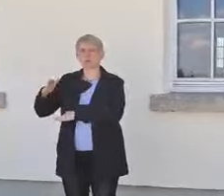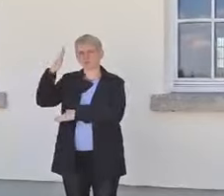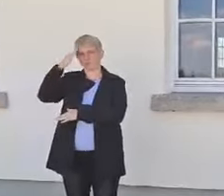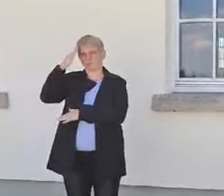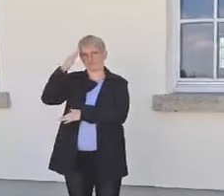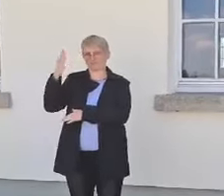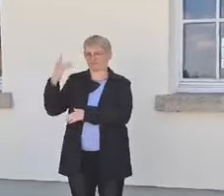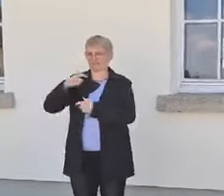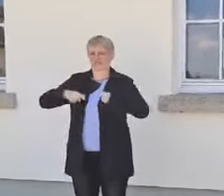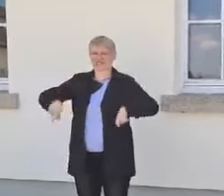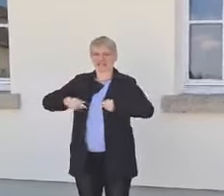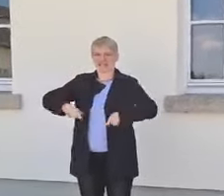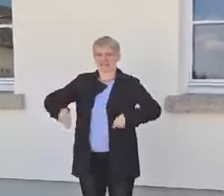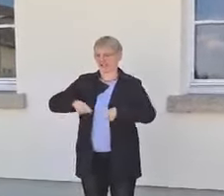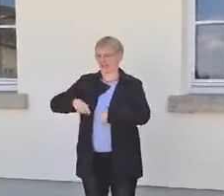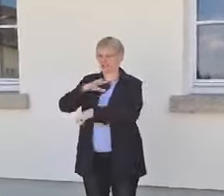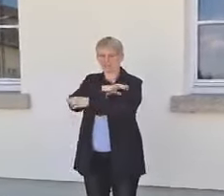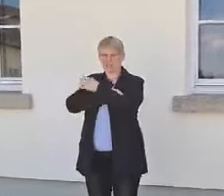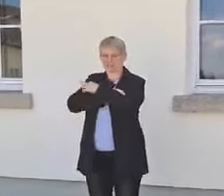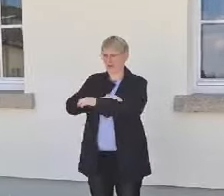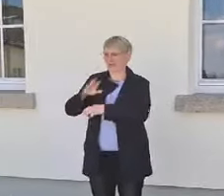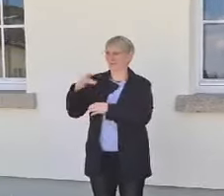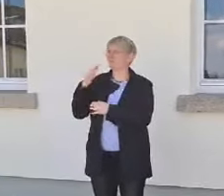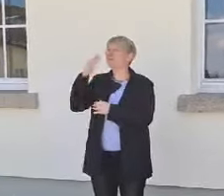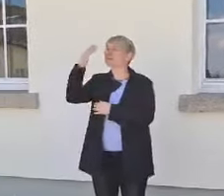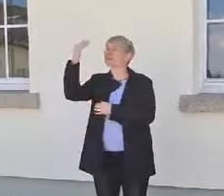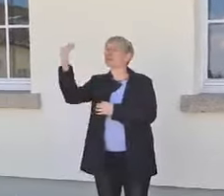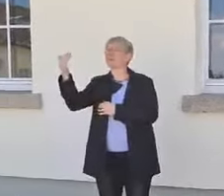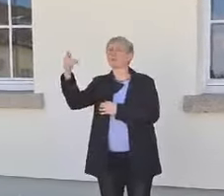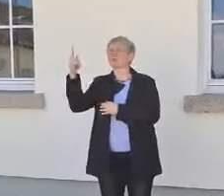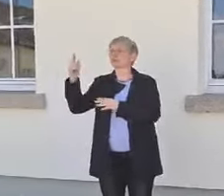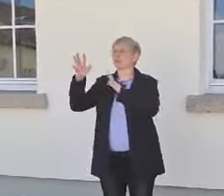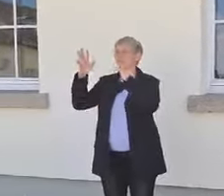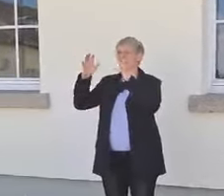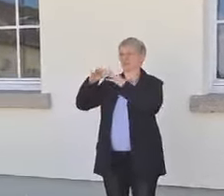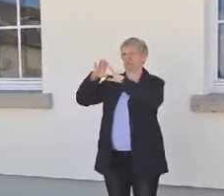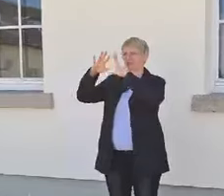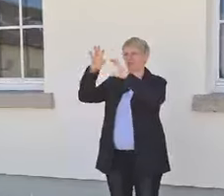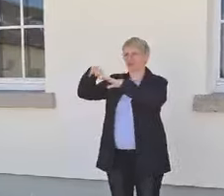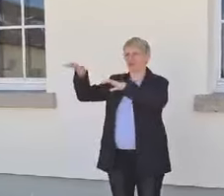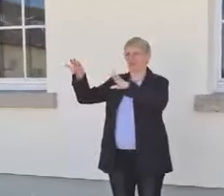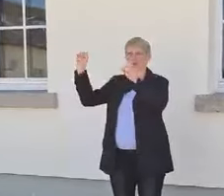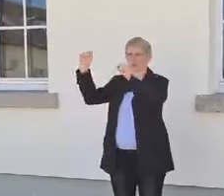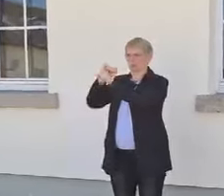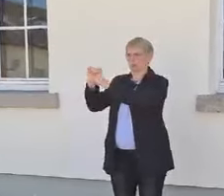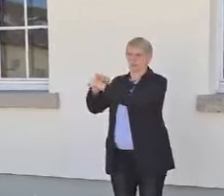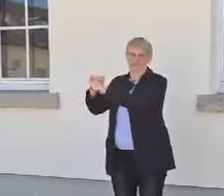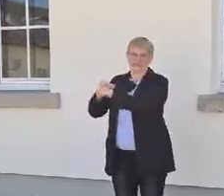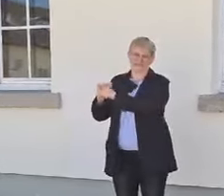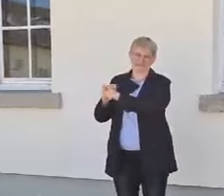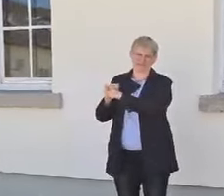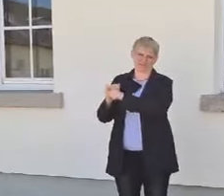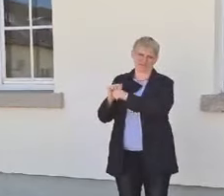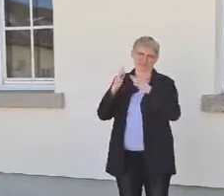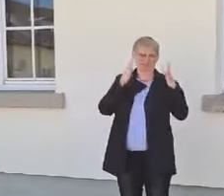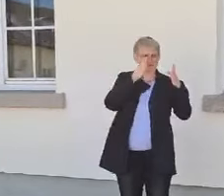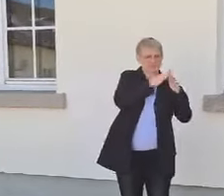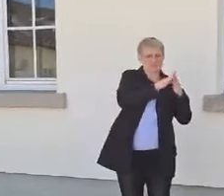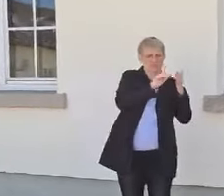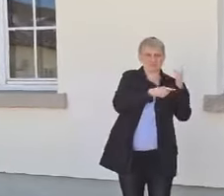skelettige Beine und im Hintergrund eben Ruinen zerstörter Städte. Also das zeigt ganz gut eben die Entwicklungen, die viele